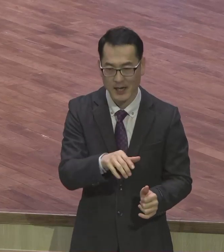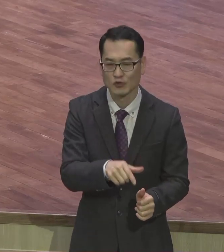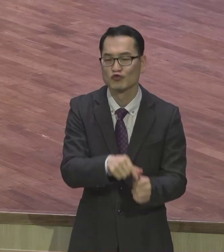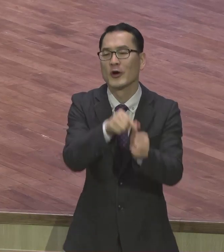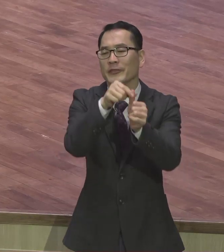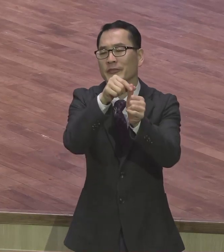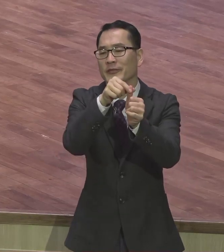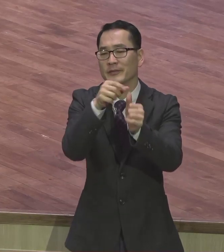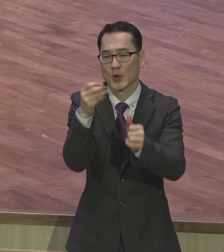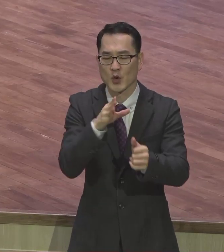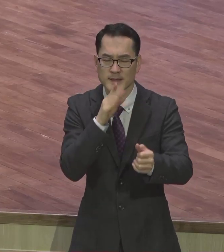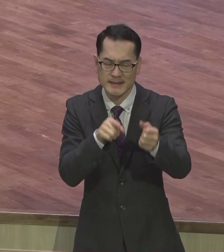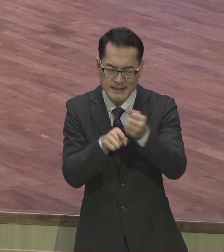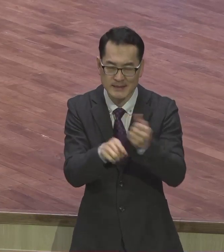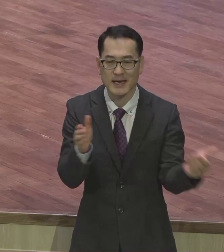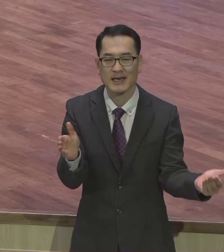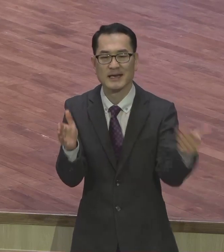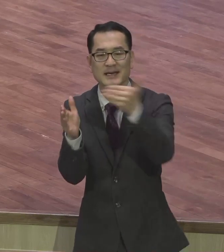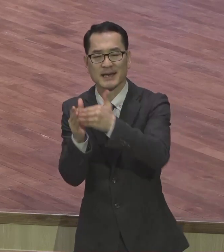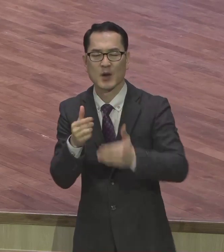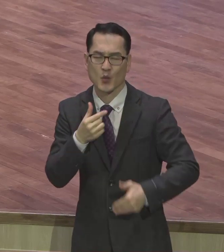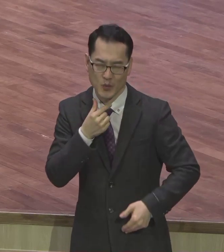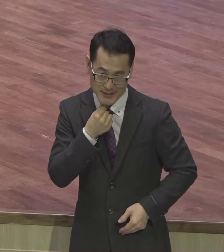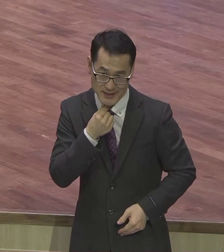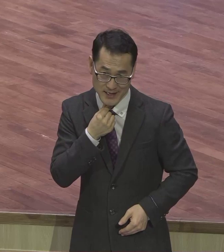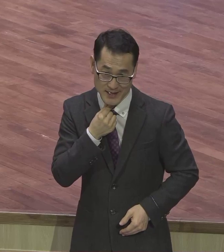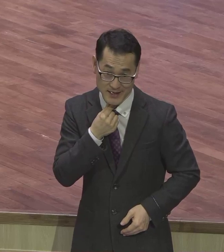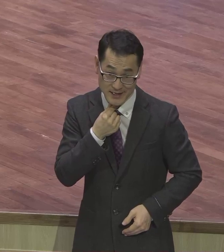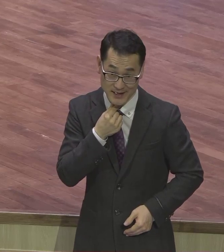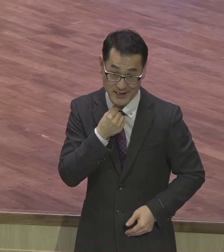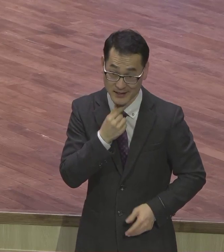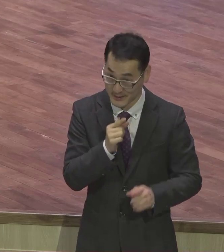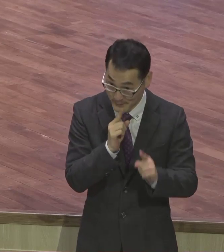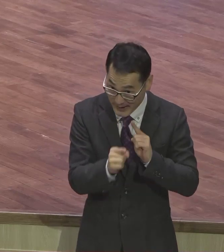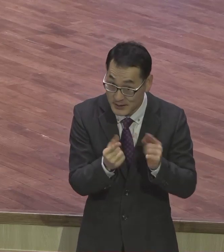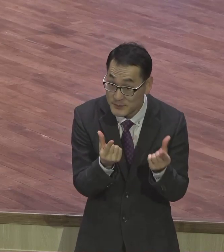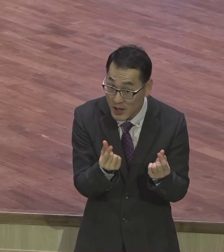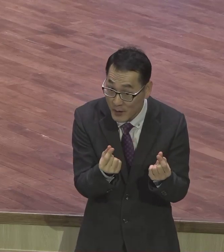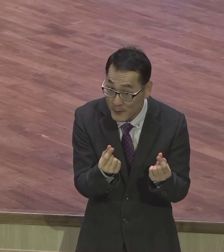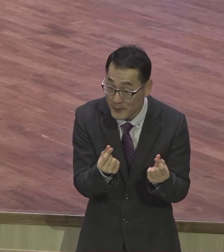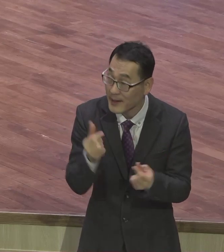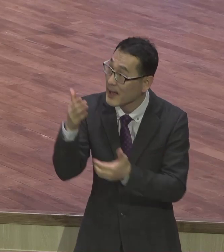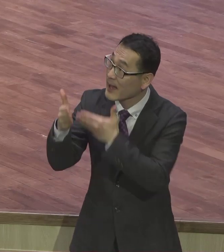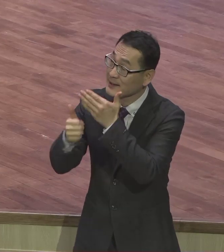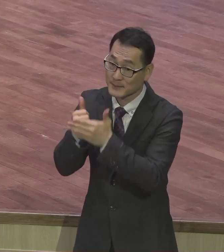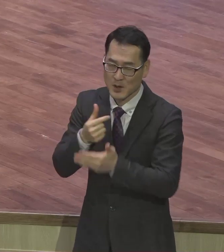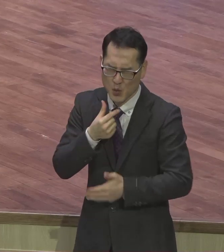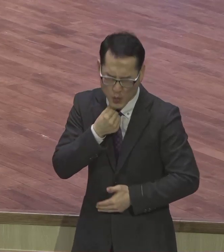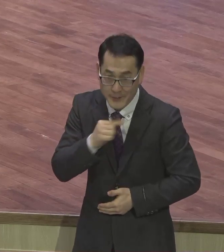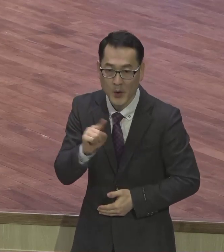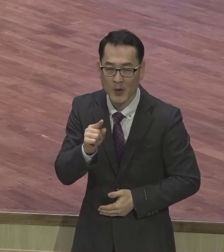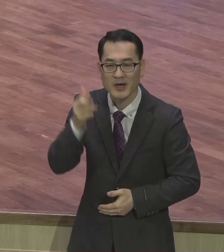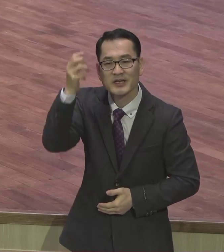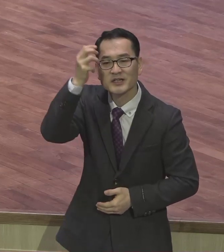하나님의 최고 관심과 소원이 뭐냐 영혼구원입니다. 생명구원